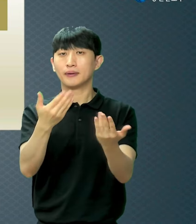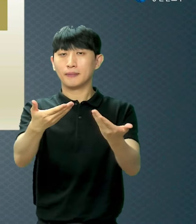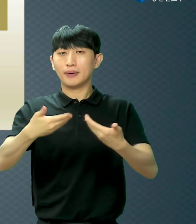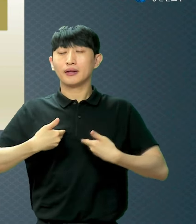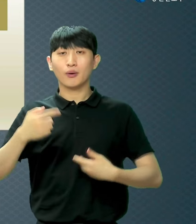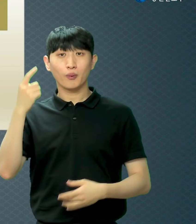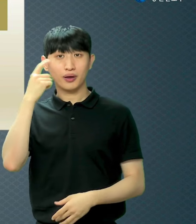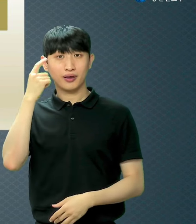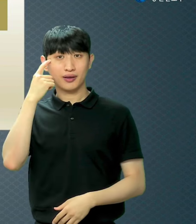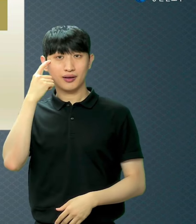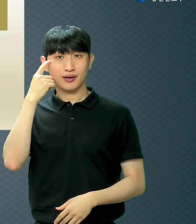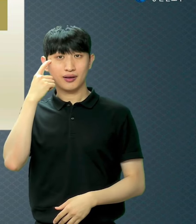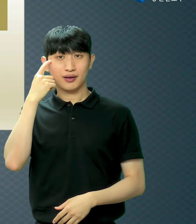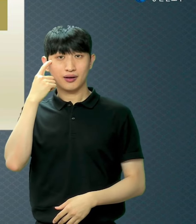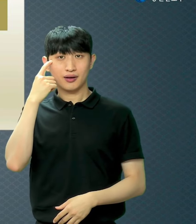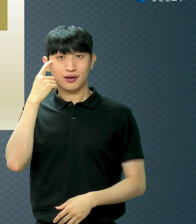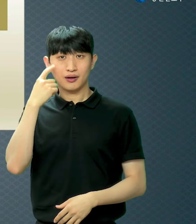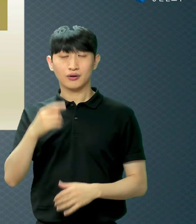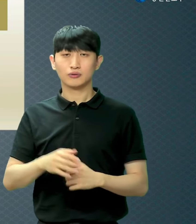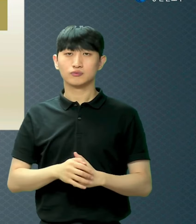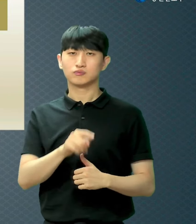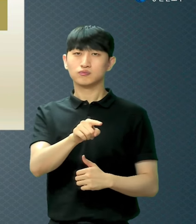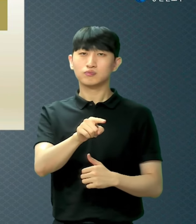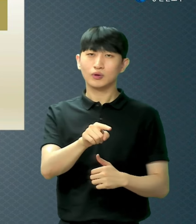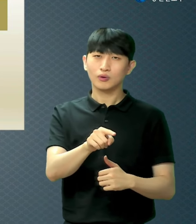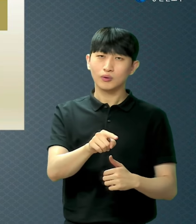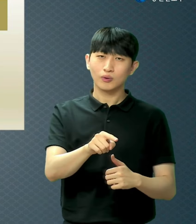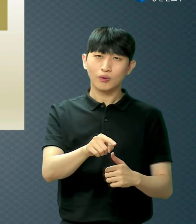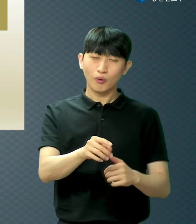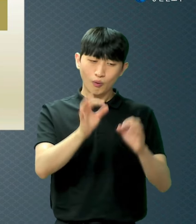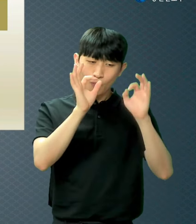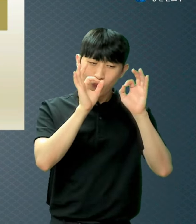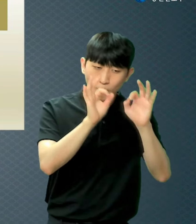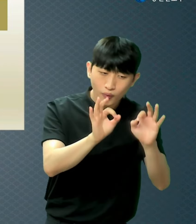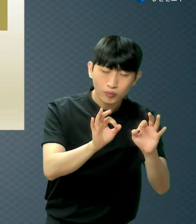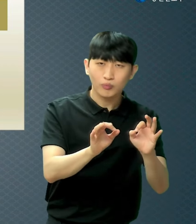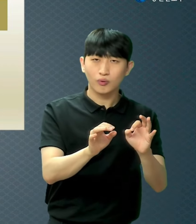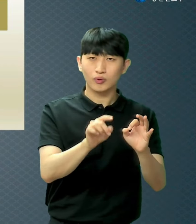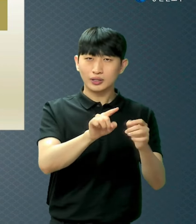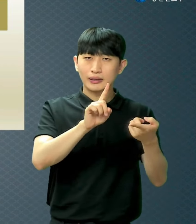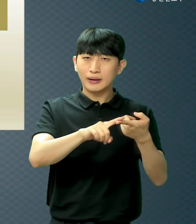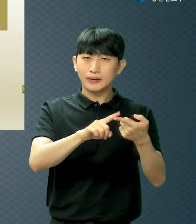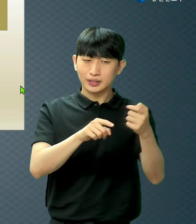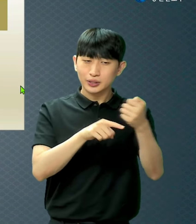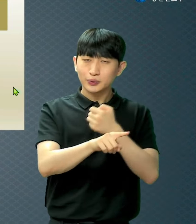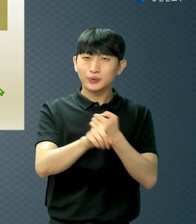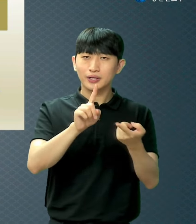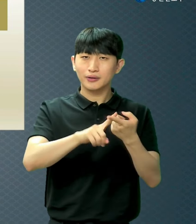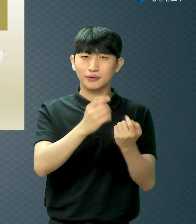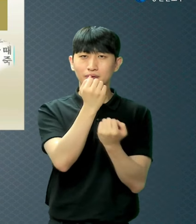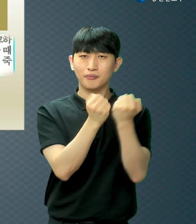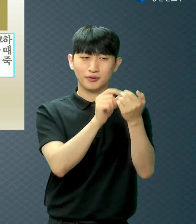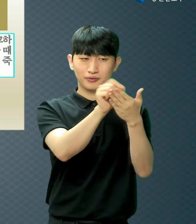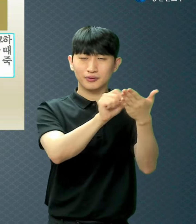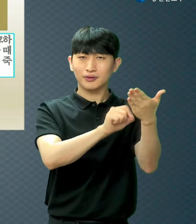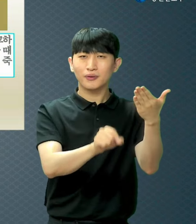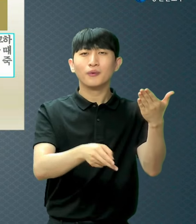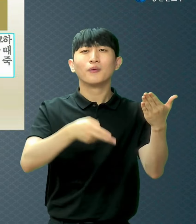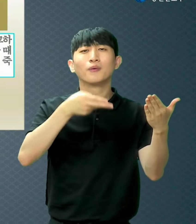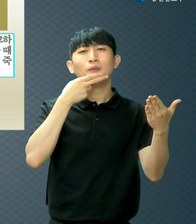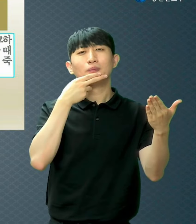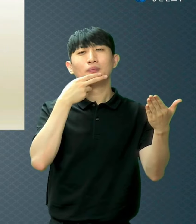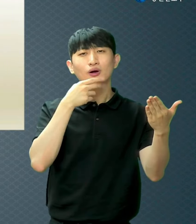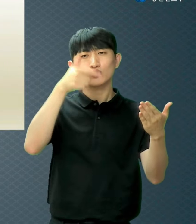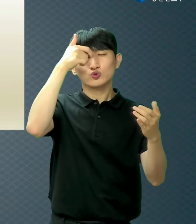구약성경을 아무리 봐도 설명이 없어요 그런데 신약성경에 보면